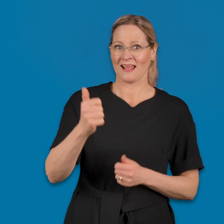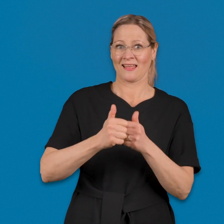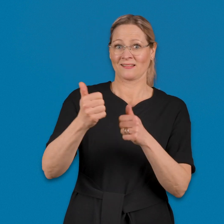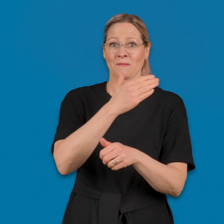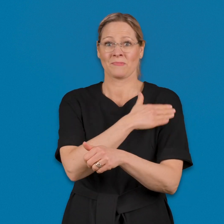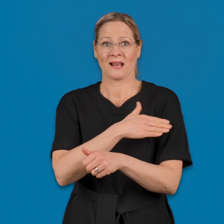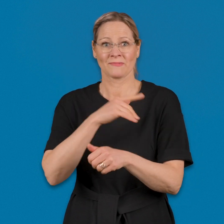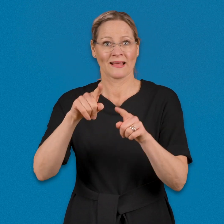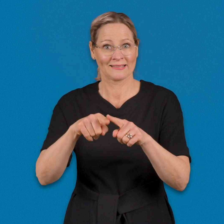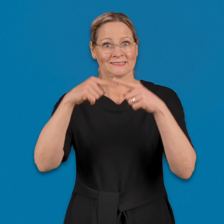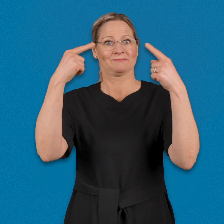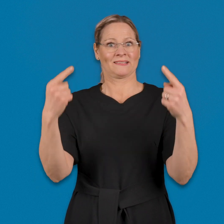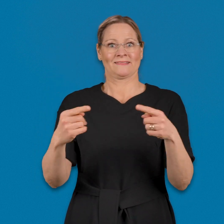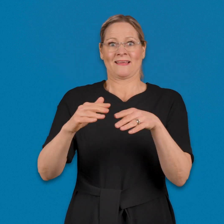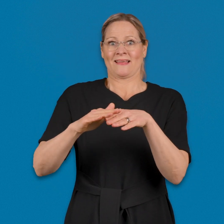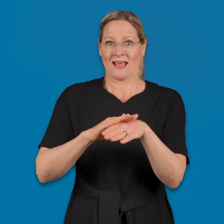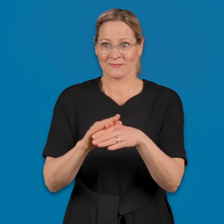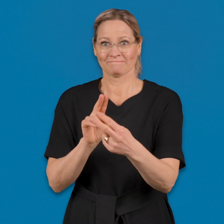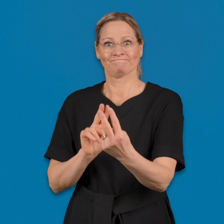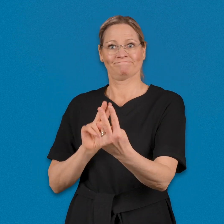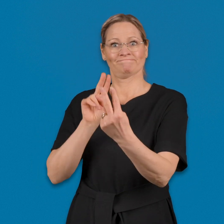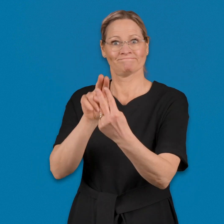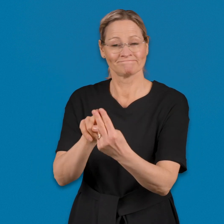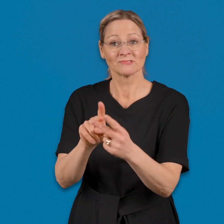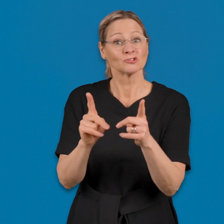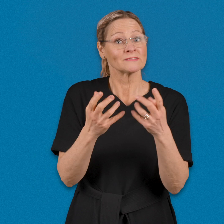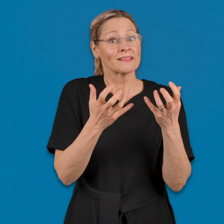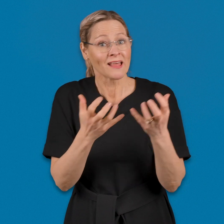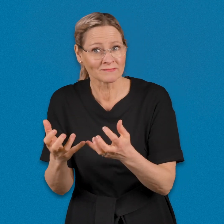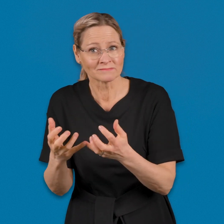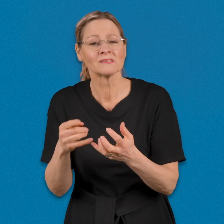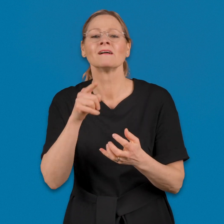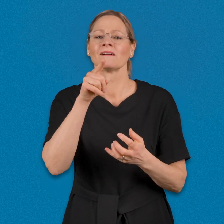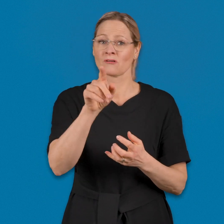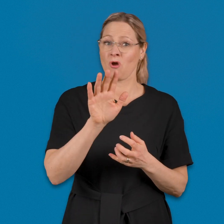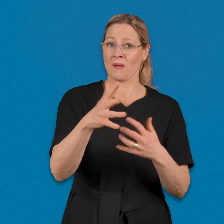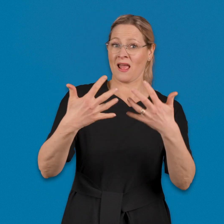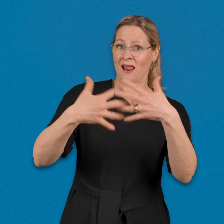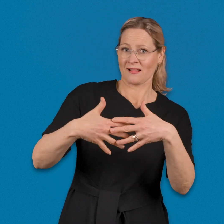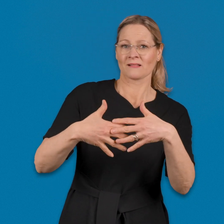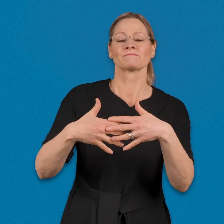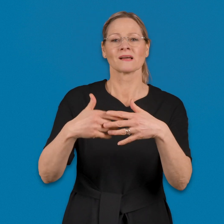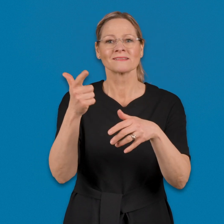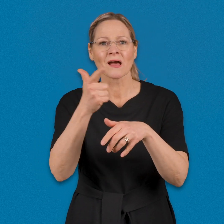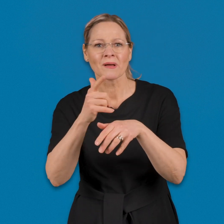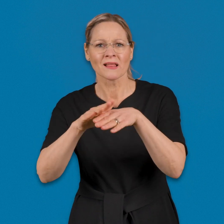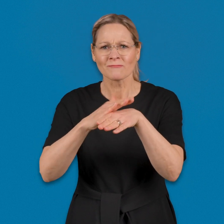Kun käytät Kelan etäpalvelua ensimmäistä kertaa, tee laitteellesi tarvittaessa kameran käyttöön liittyvät